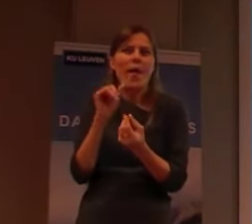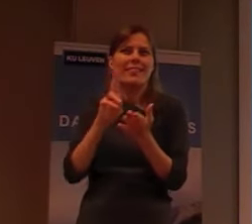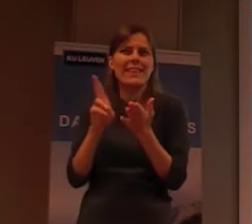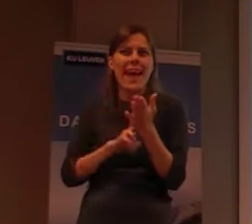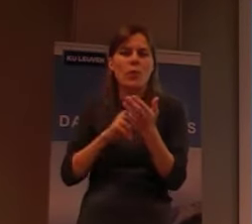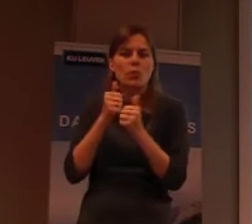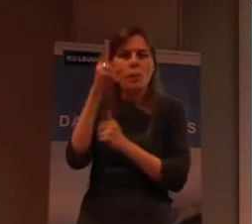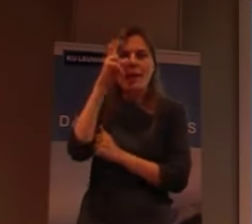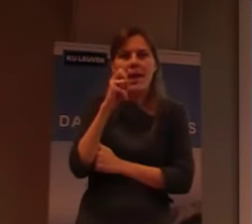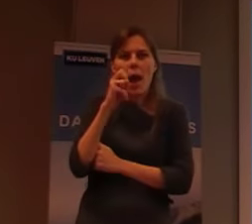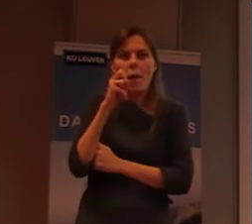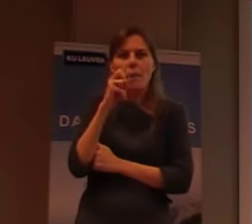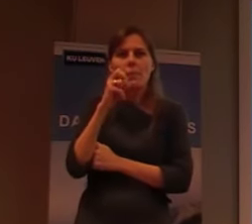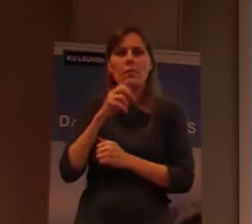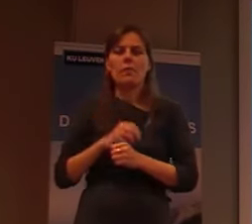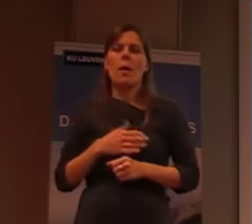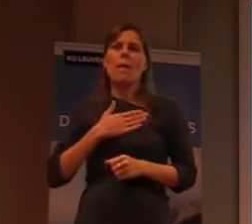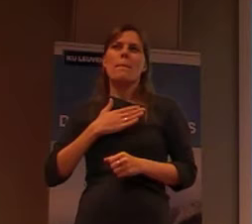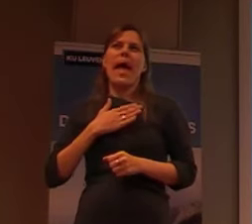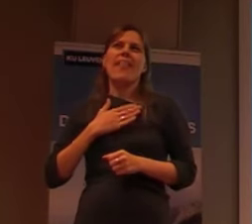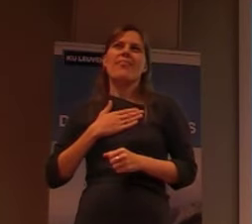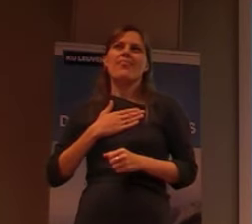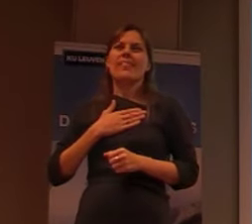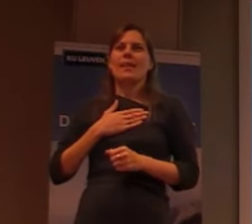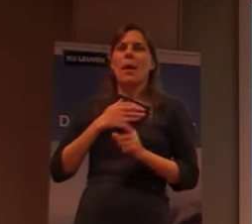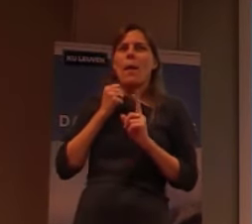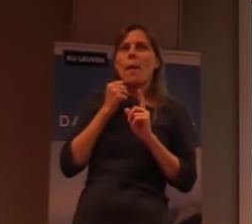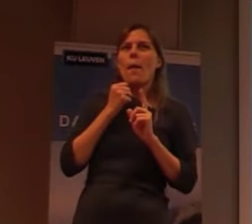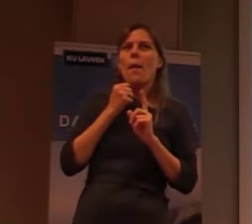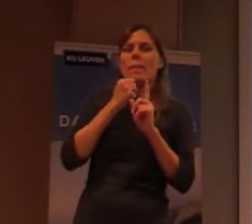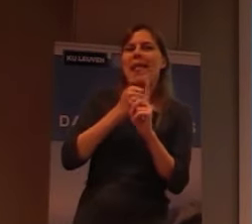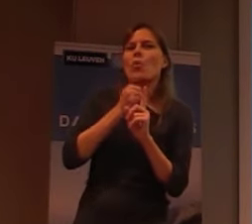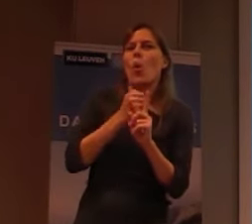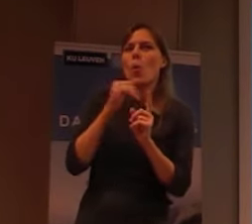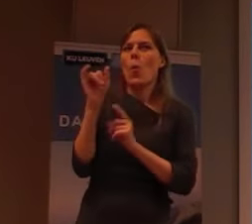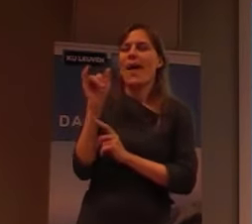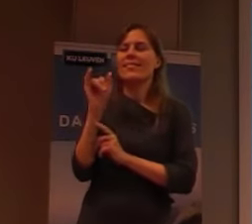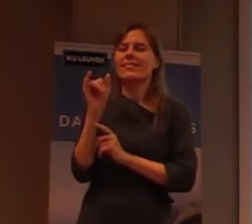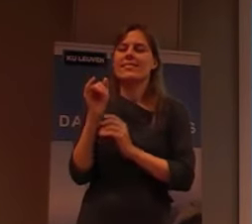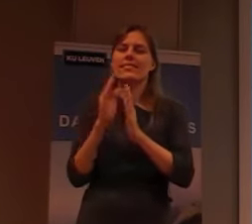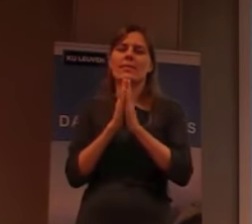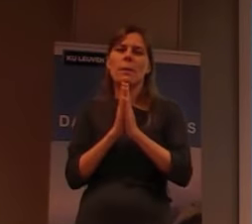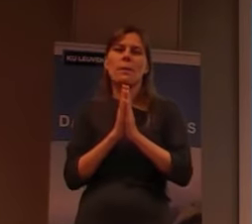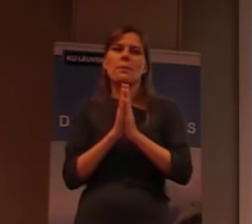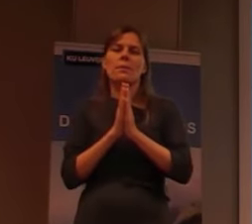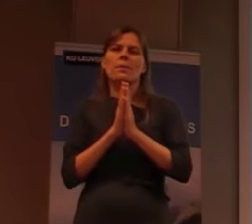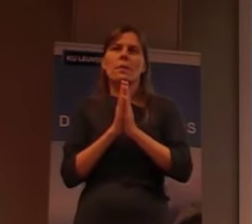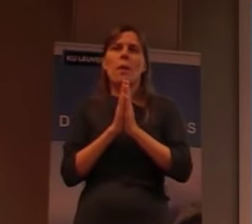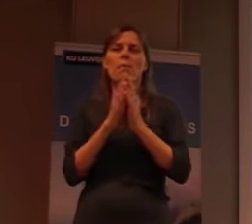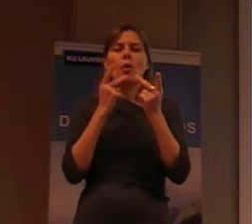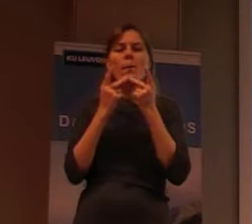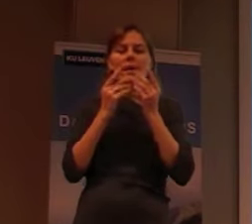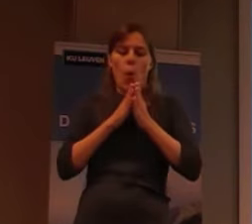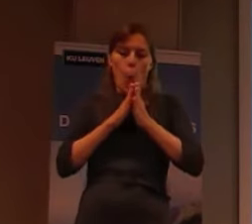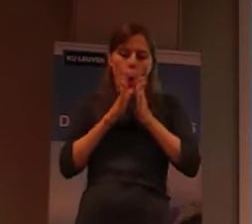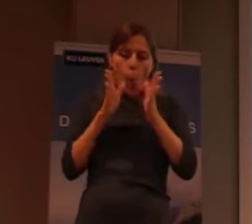Dus, mijn, mijn, mijn, bedooi, zou een klein beetje zijn, van toch, te proberen, met een zeer opene geest, met een